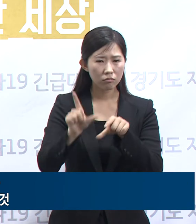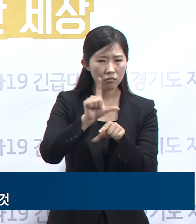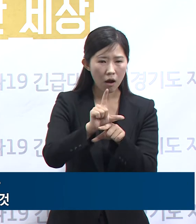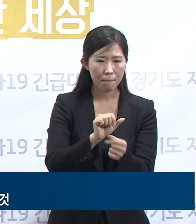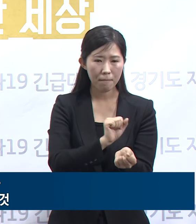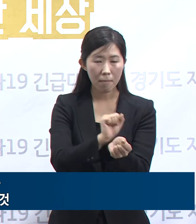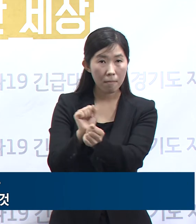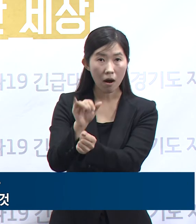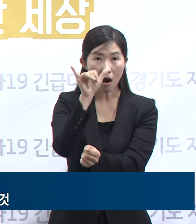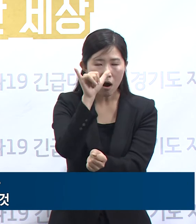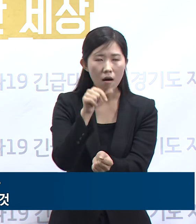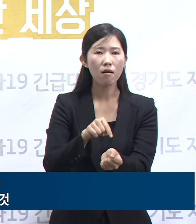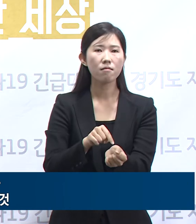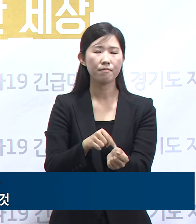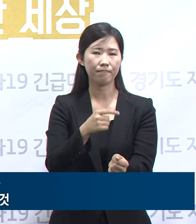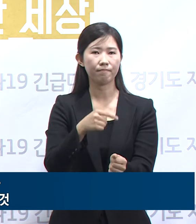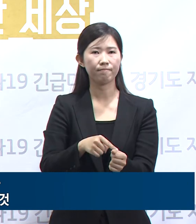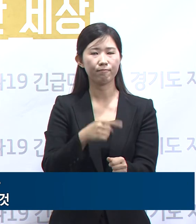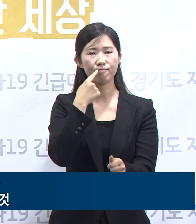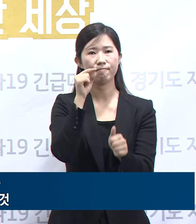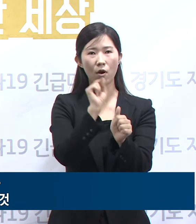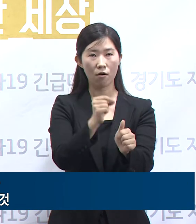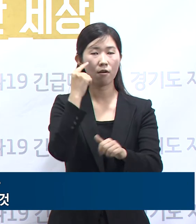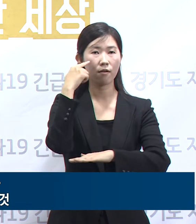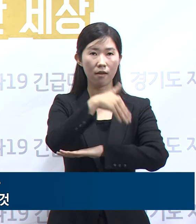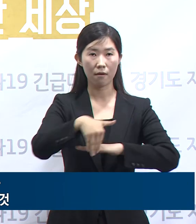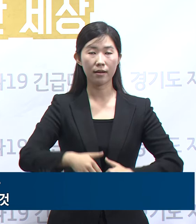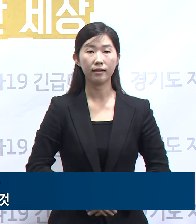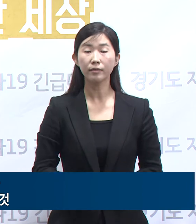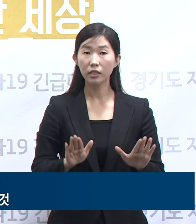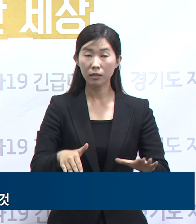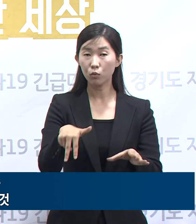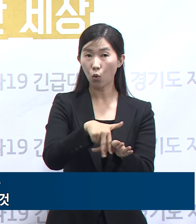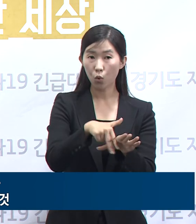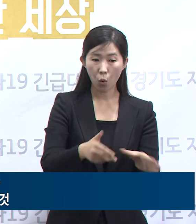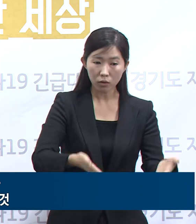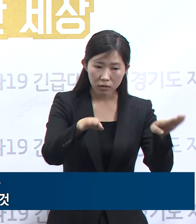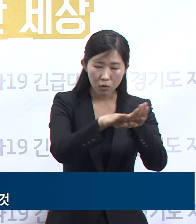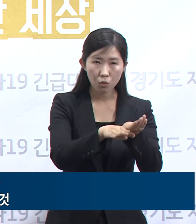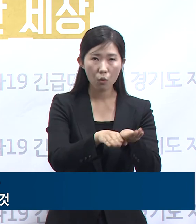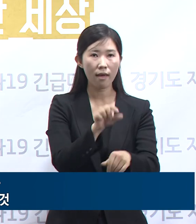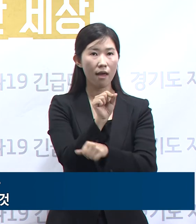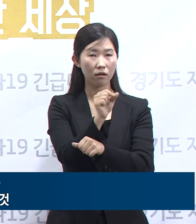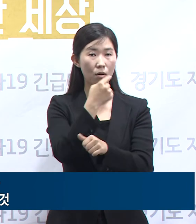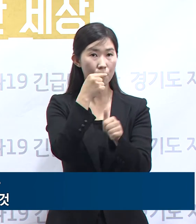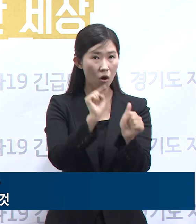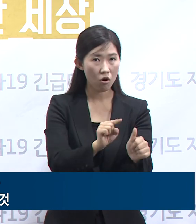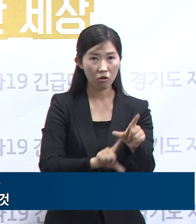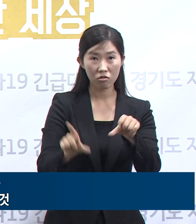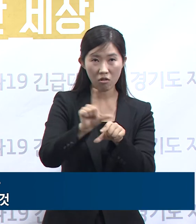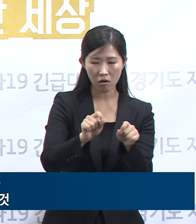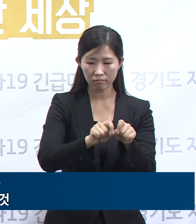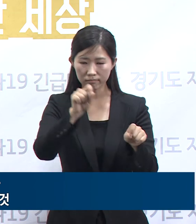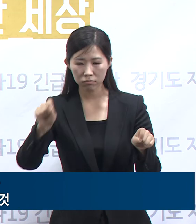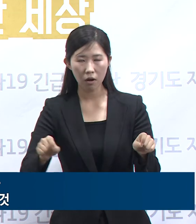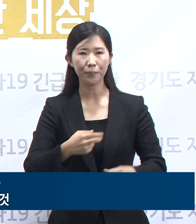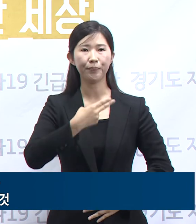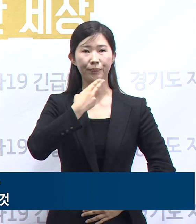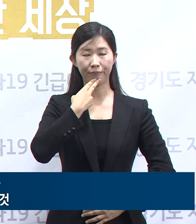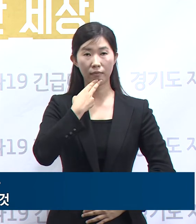역시 방역 추측을 잘 준석은 점에 비춰 행정명령을 연장하지 않기로 하였습니다. 다만